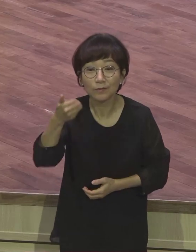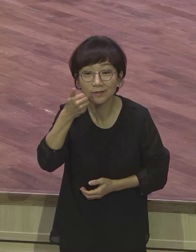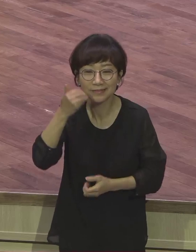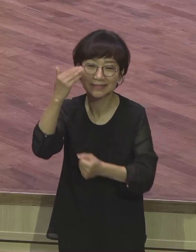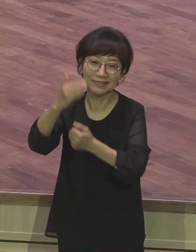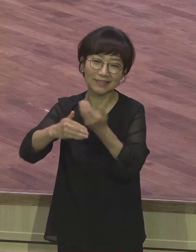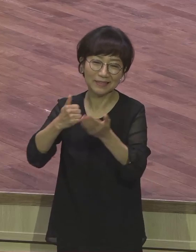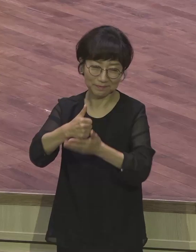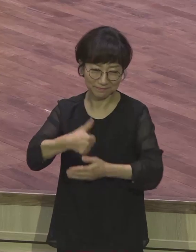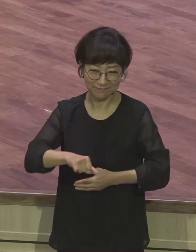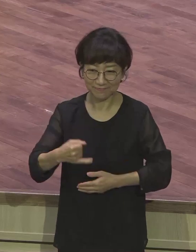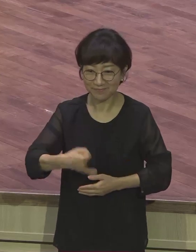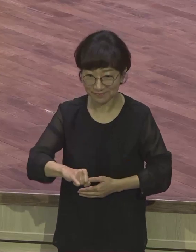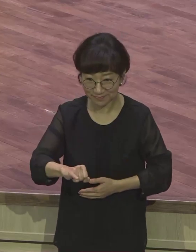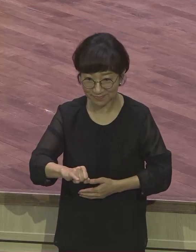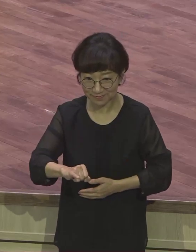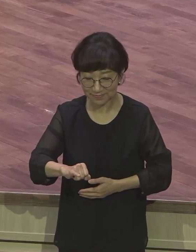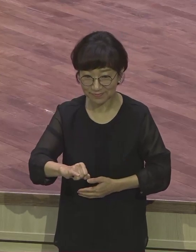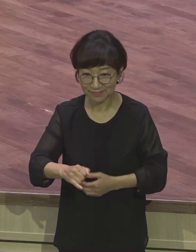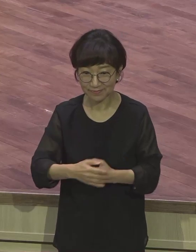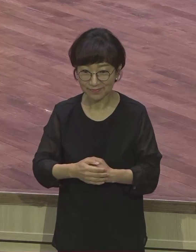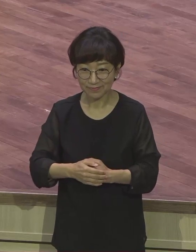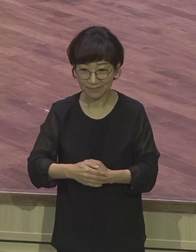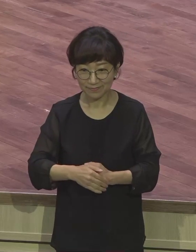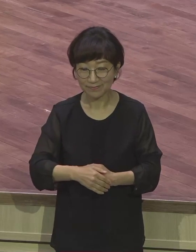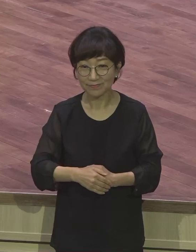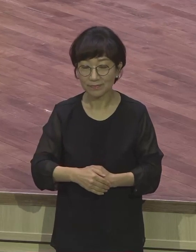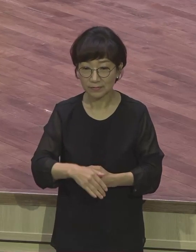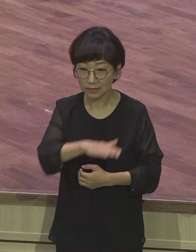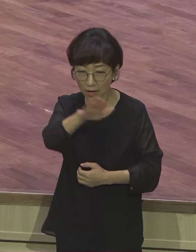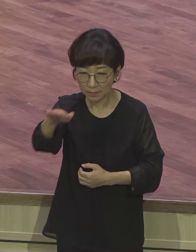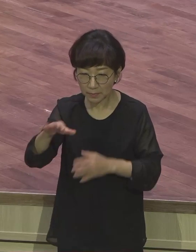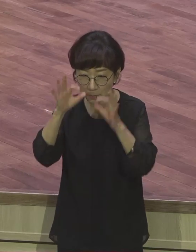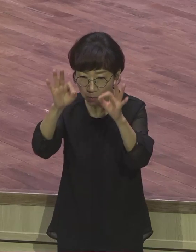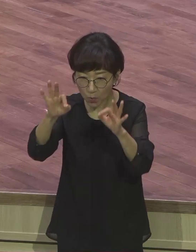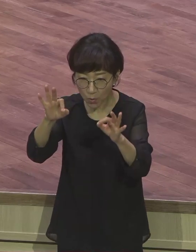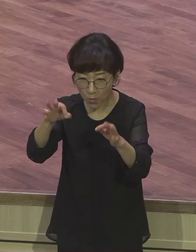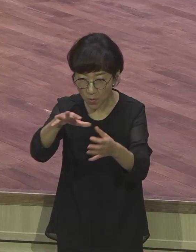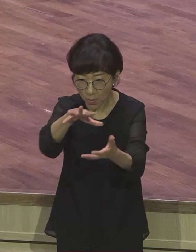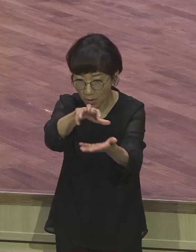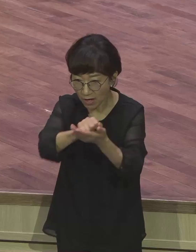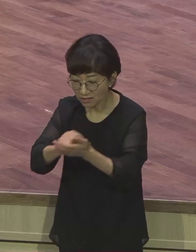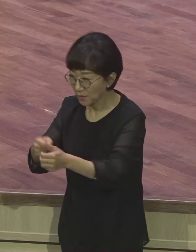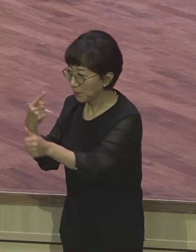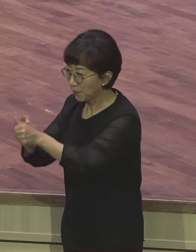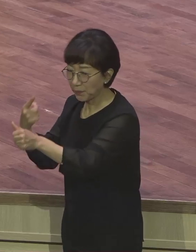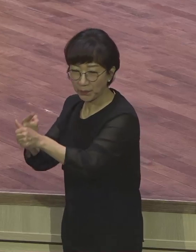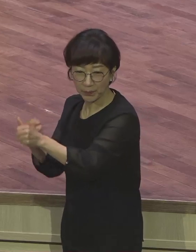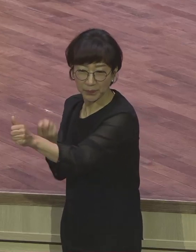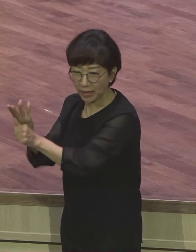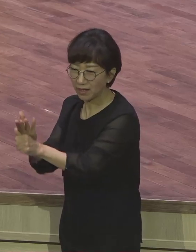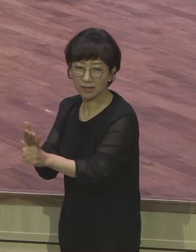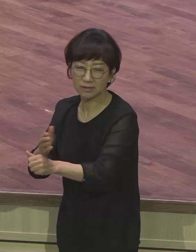여러분을 아무런 누구도 대적할 수가 없어요. 비판할 수가 없습니다. 하나님의 자녀로 어렵게 됐기 때문에.